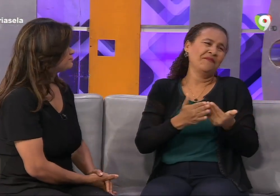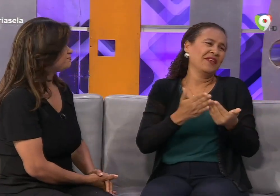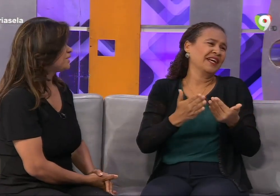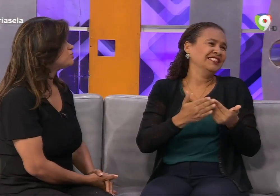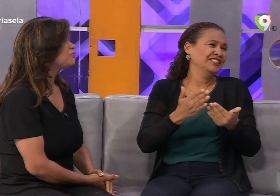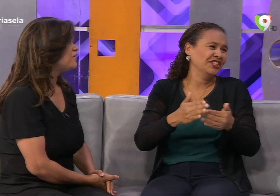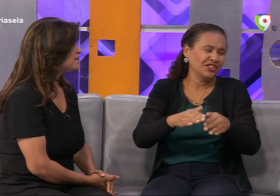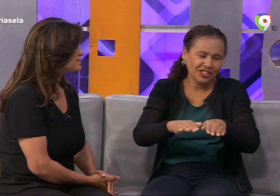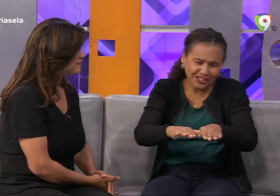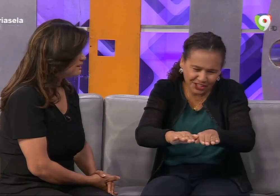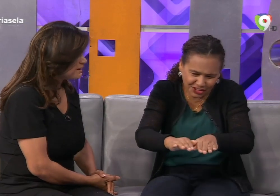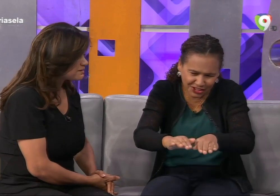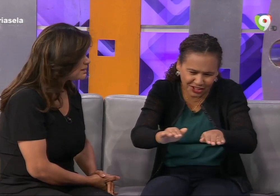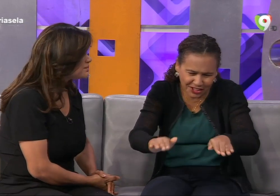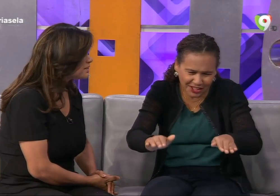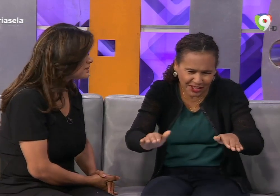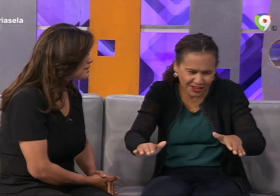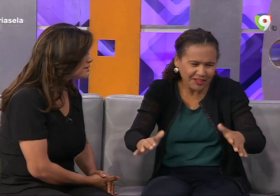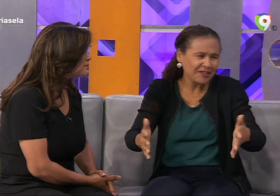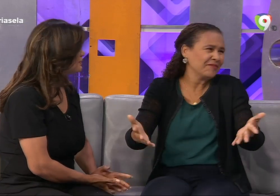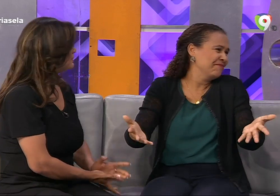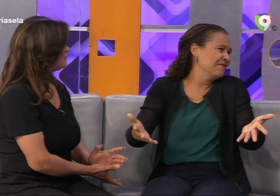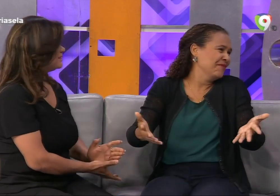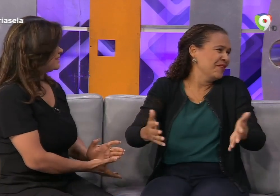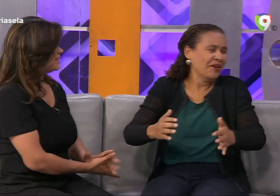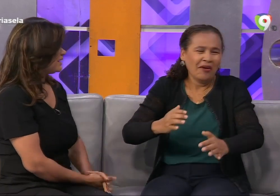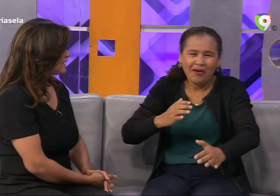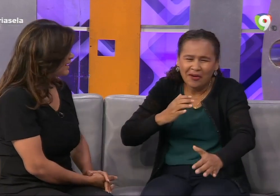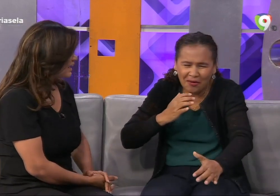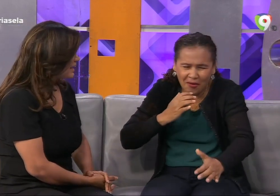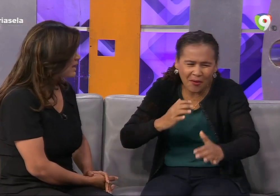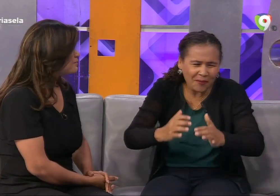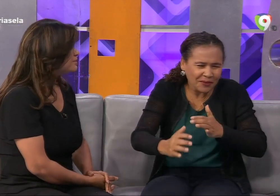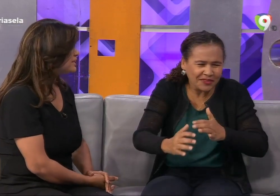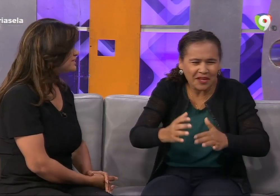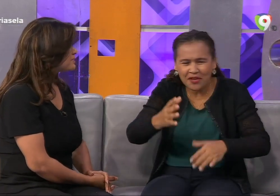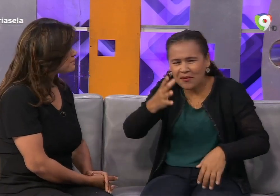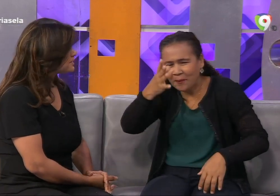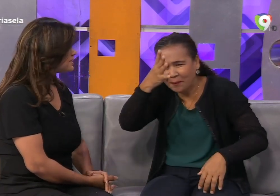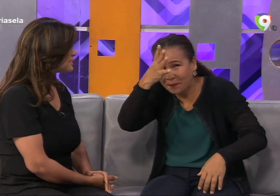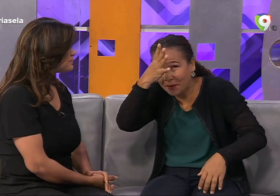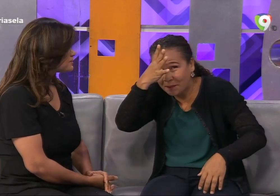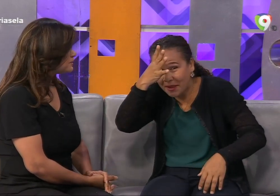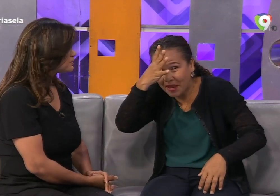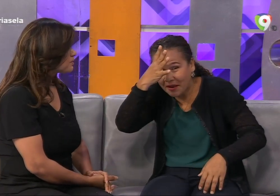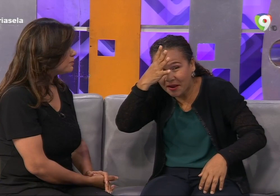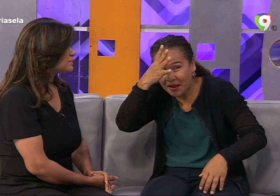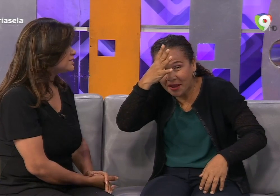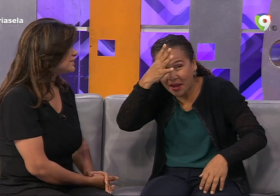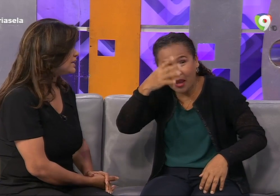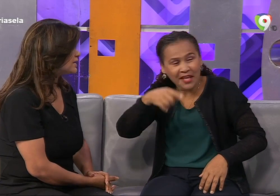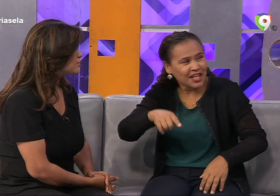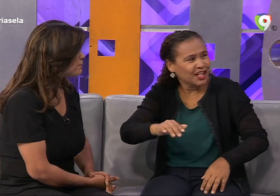eso es fácil tan chiquitito la comunicación comienza entre nosotros comencé a enseñarle que ser